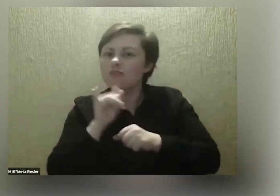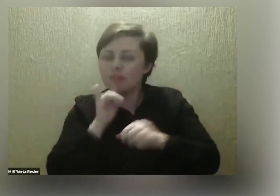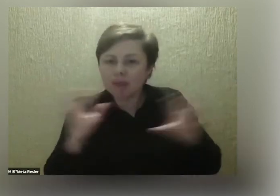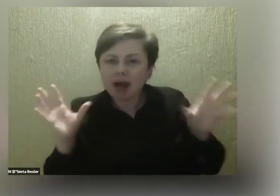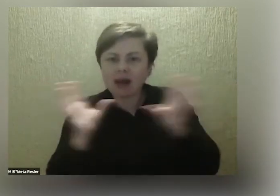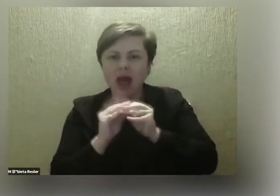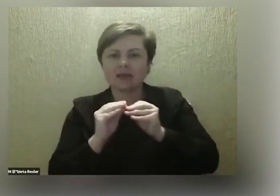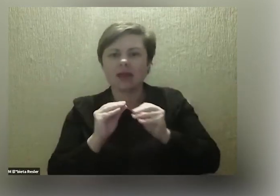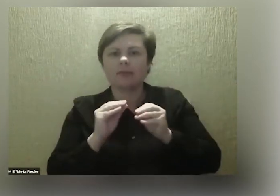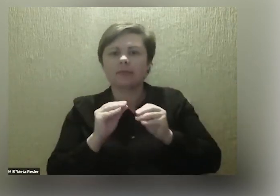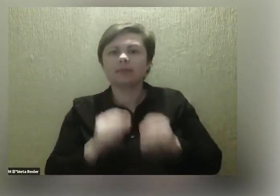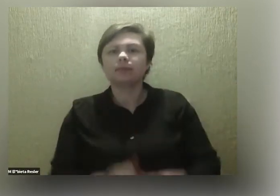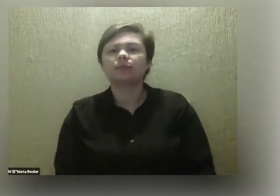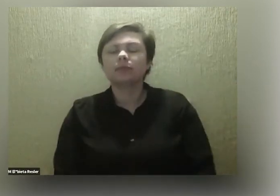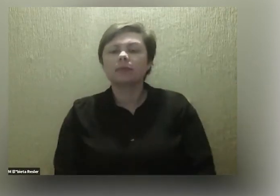razem.